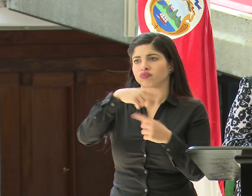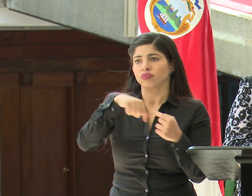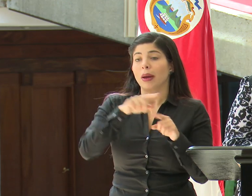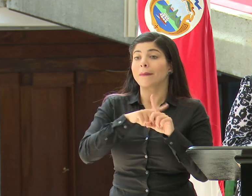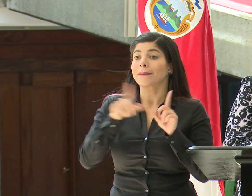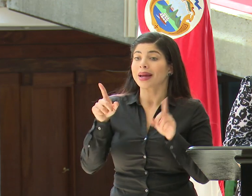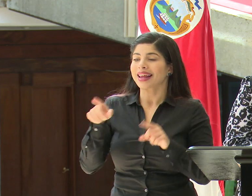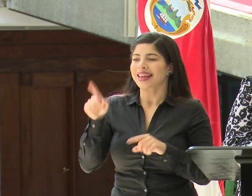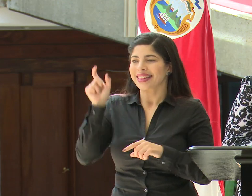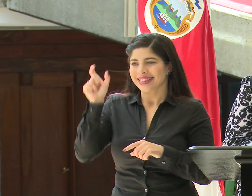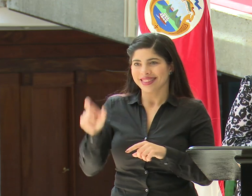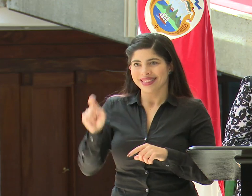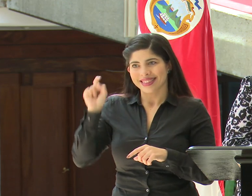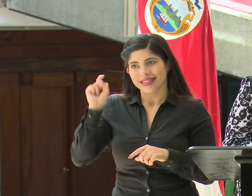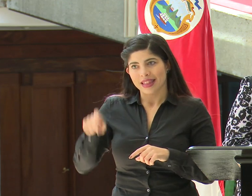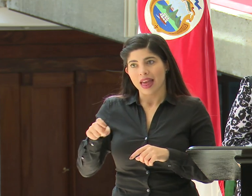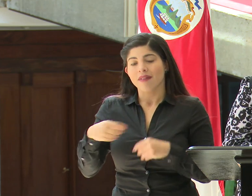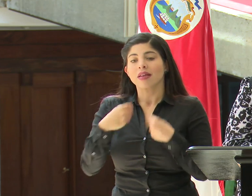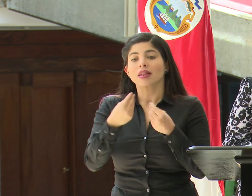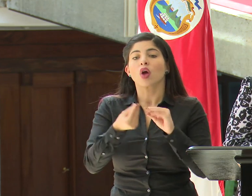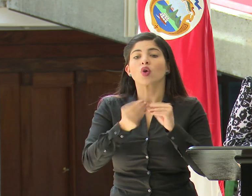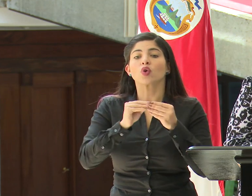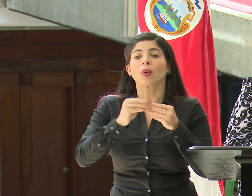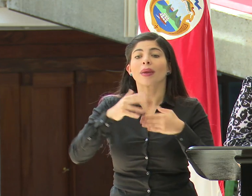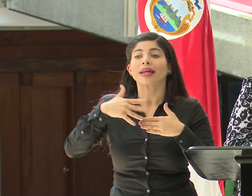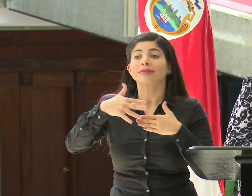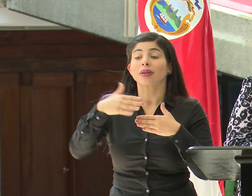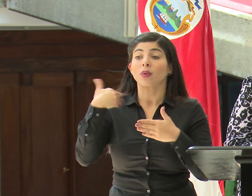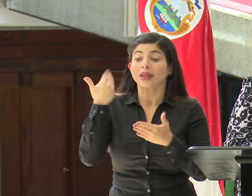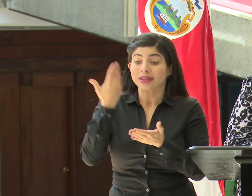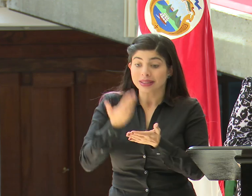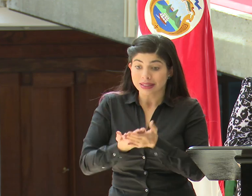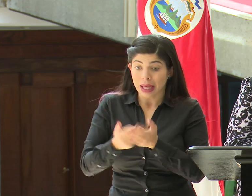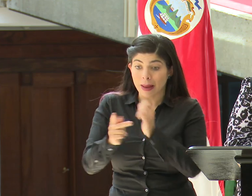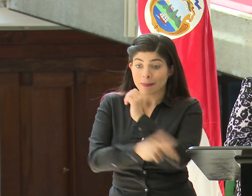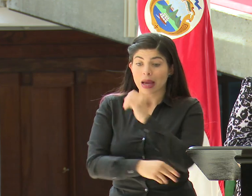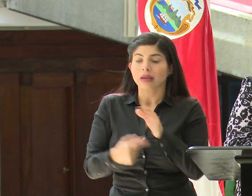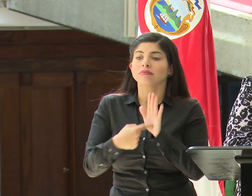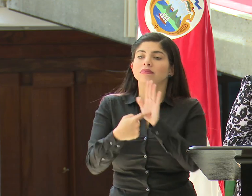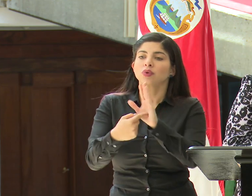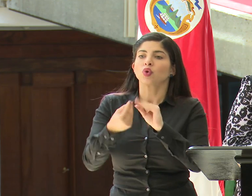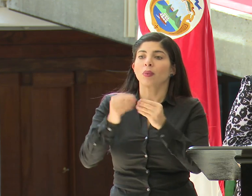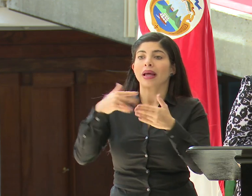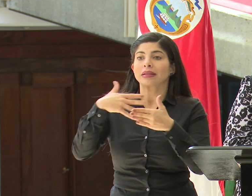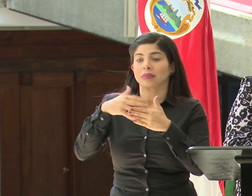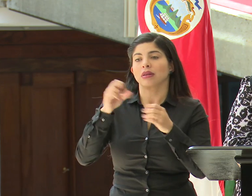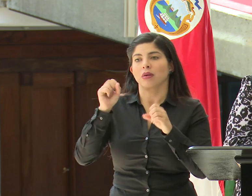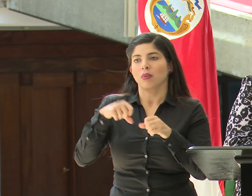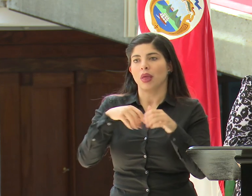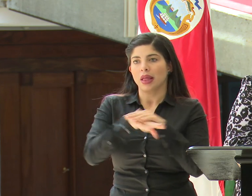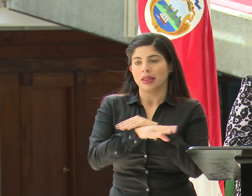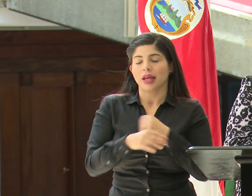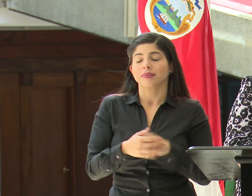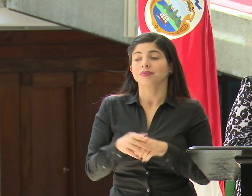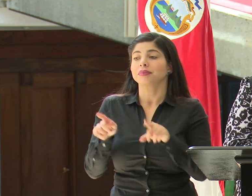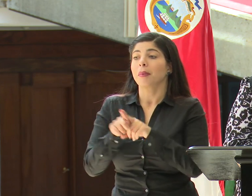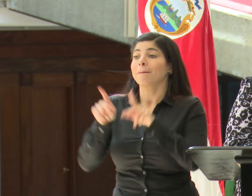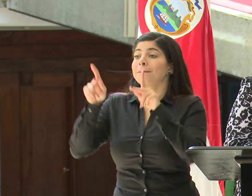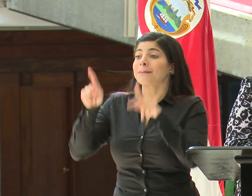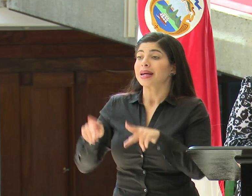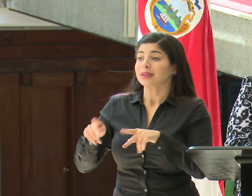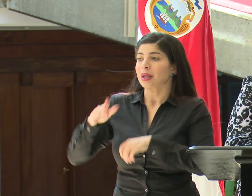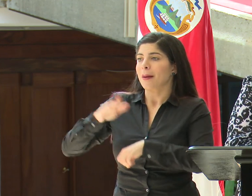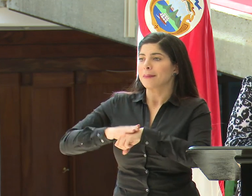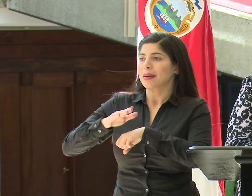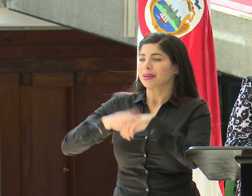presentar el número de expediente al momento de ingresar al territorio nacional. Las personas que están acreditadas como